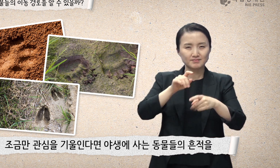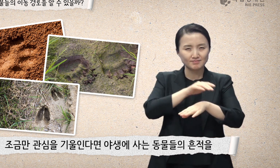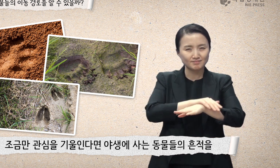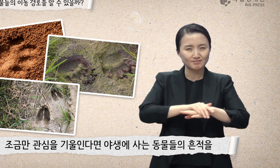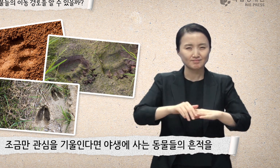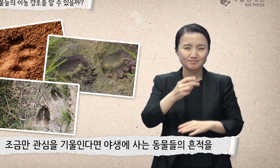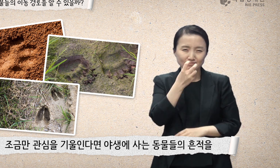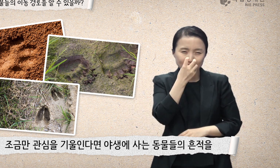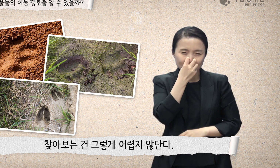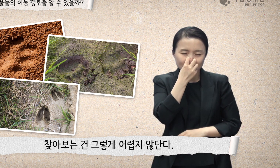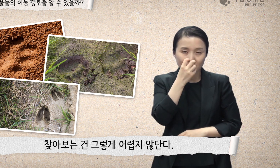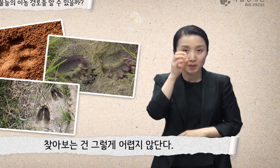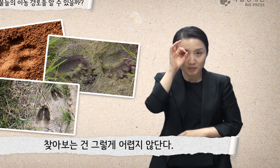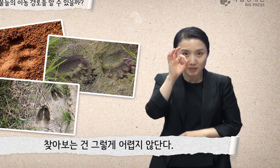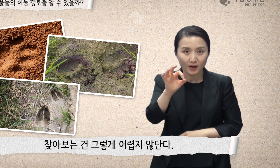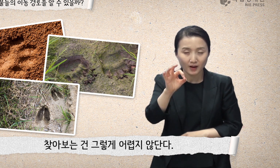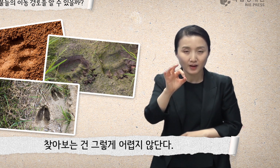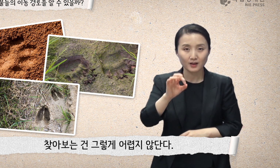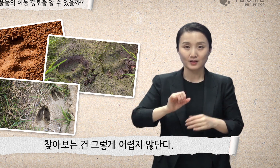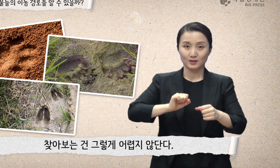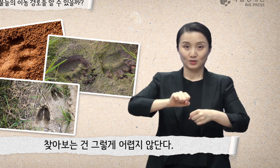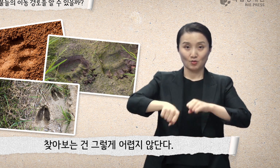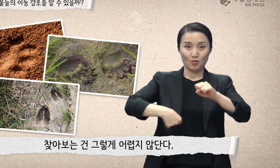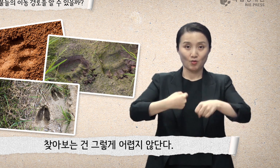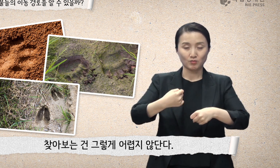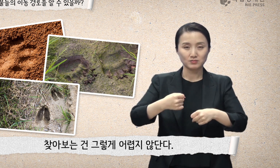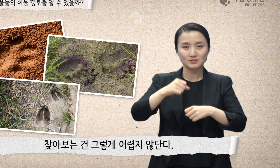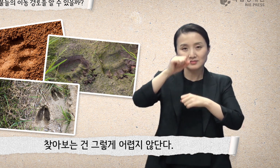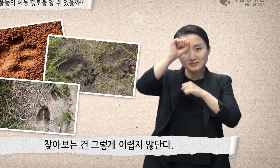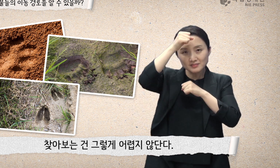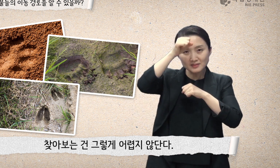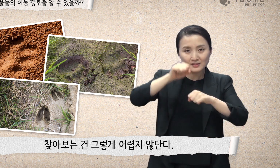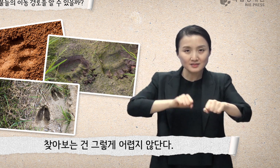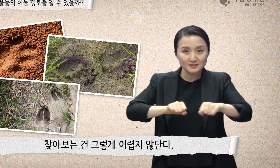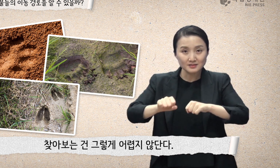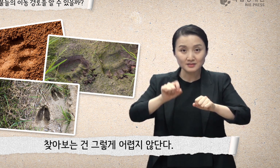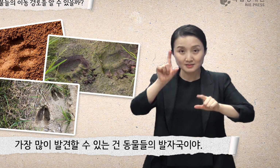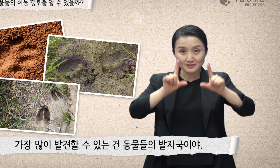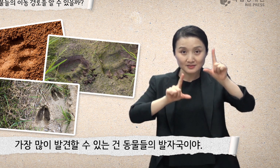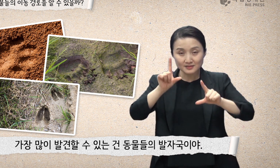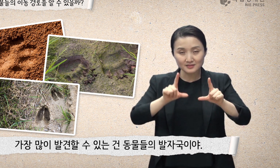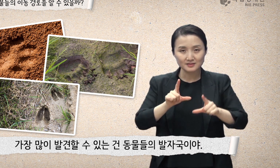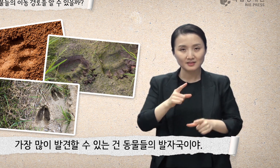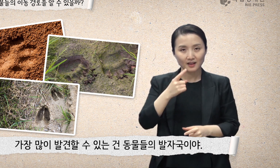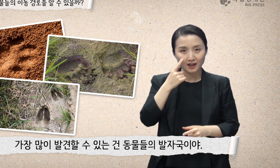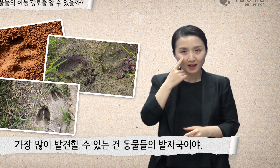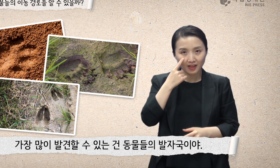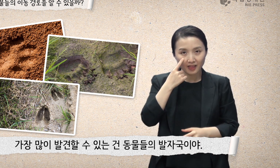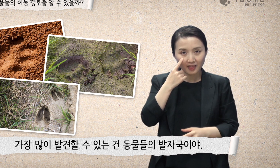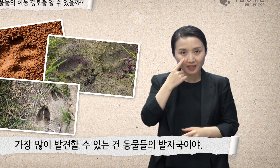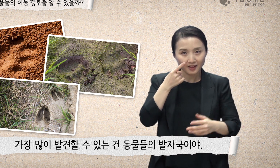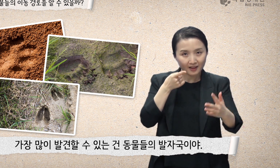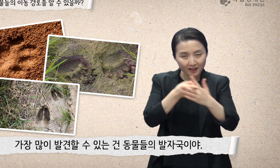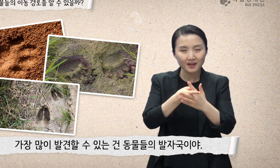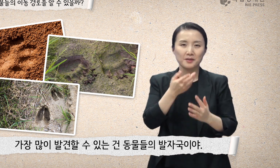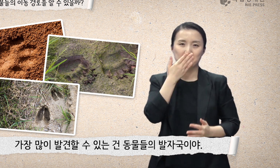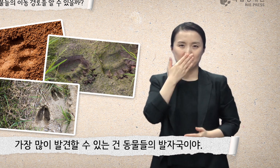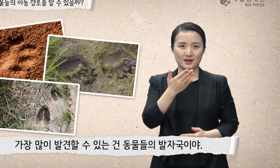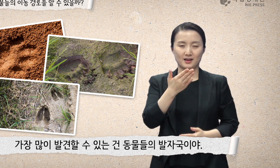동물들의 흔적을 찾아보는 건 그렇게 어렵지 않단다. 가장 많이 발견할 수 있는 건 동물들의